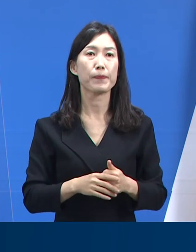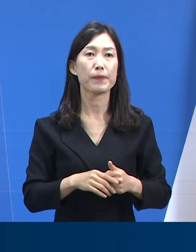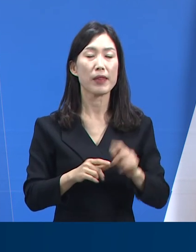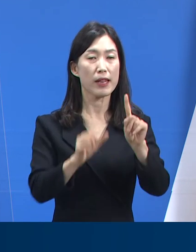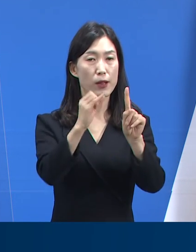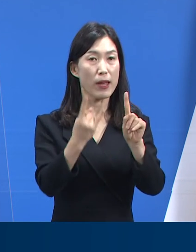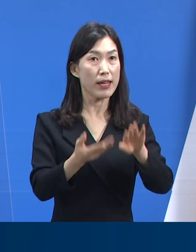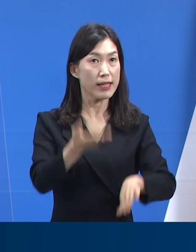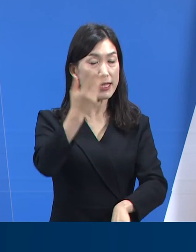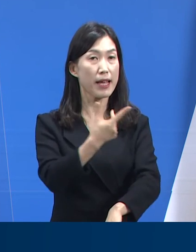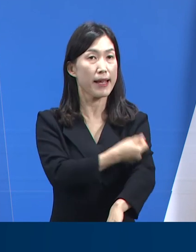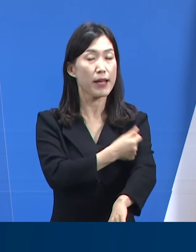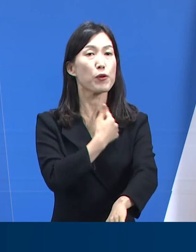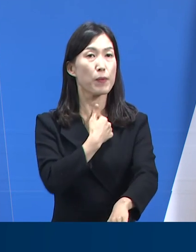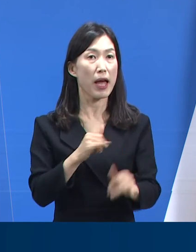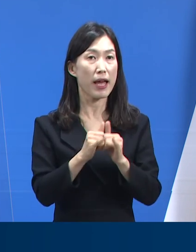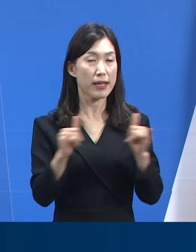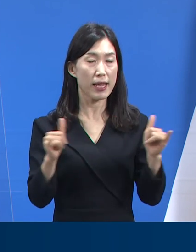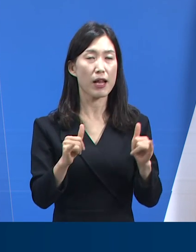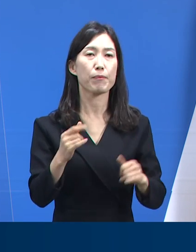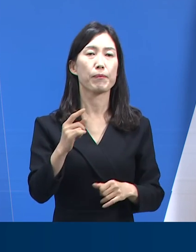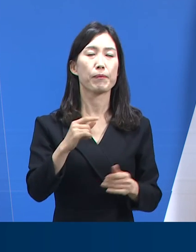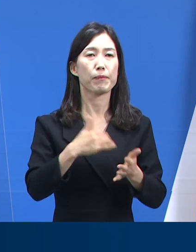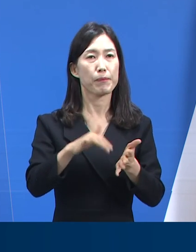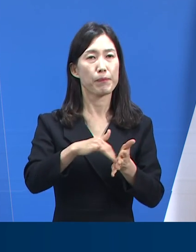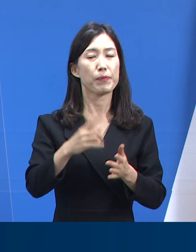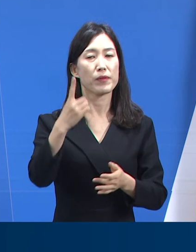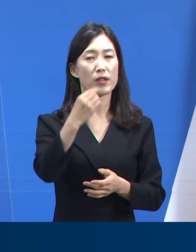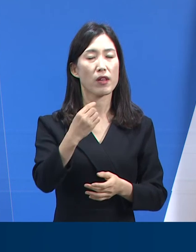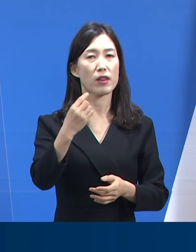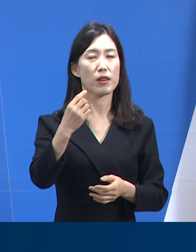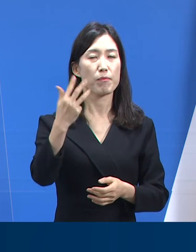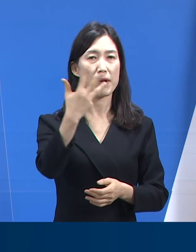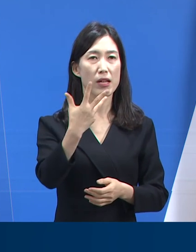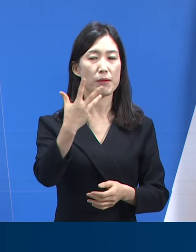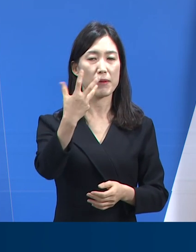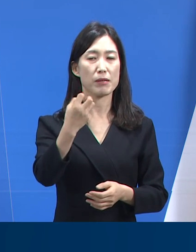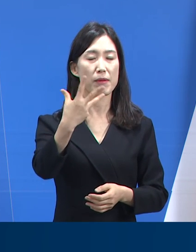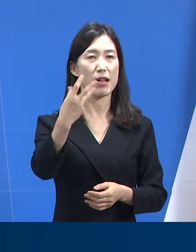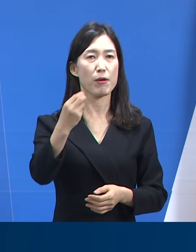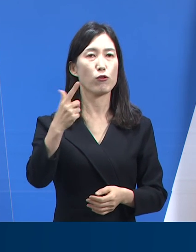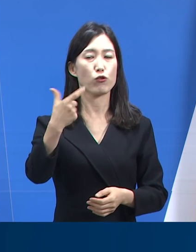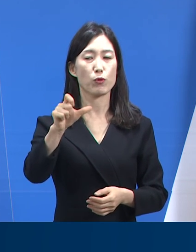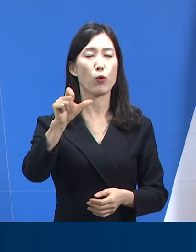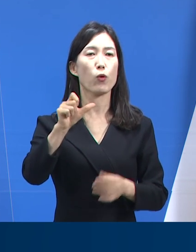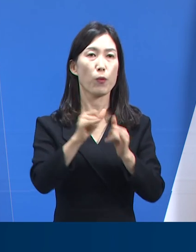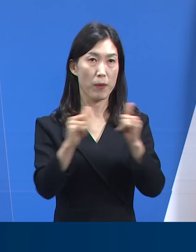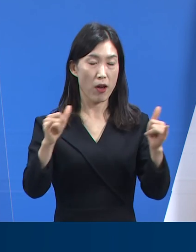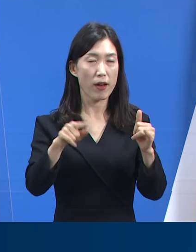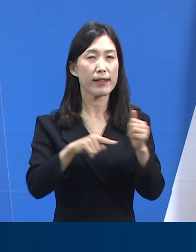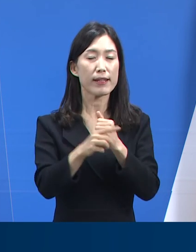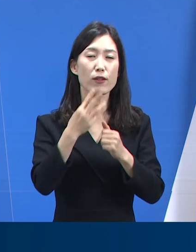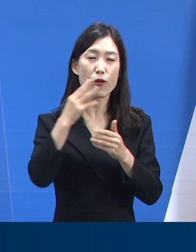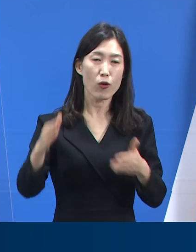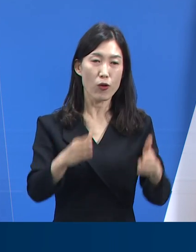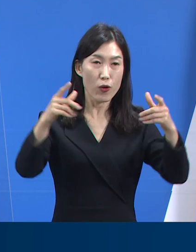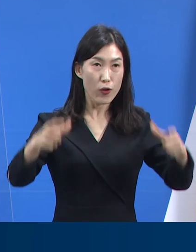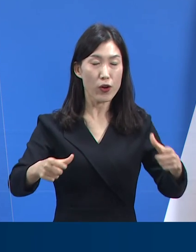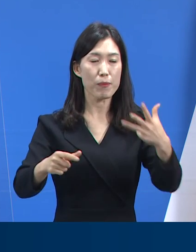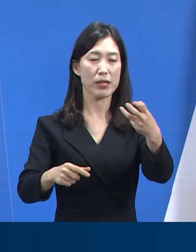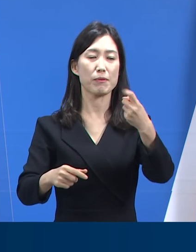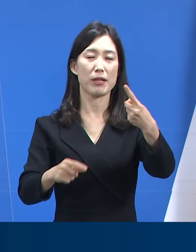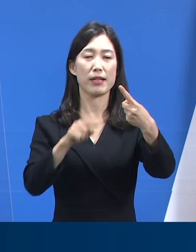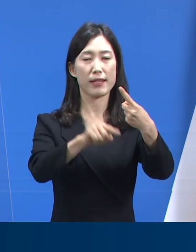1대 이상 접종을 받으신 분은 총 88만 6845명으로 도 인구 대비해서